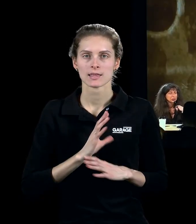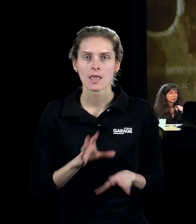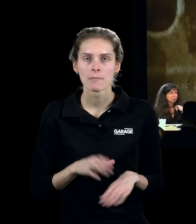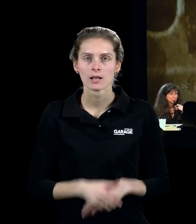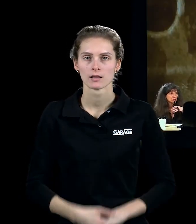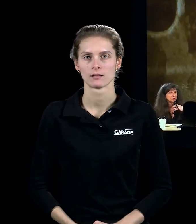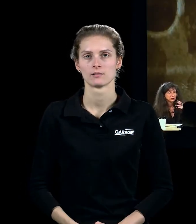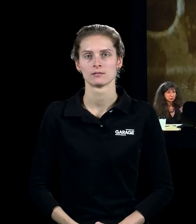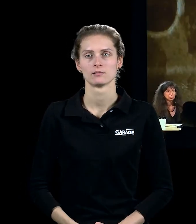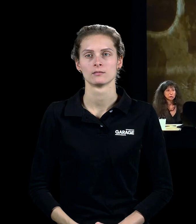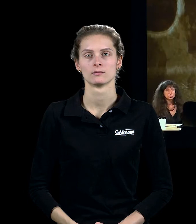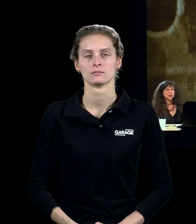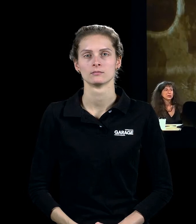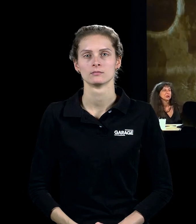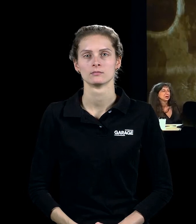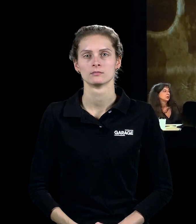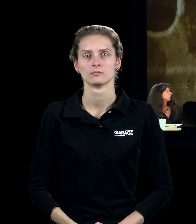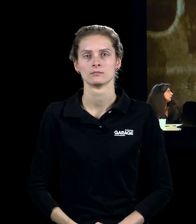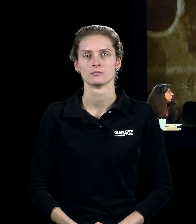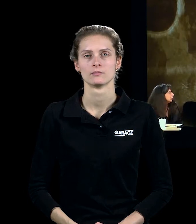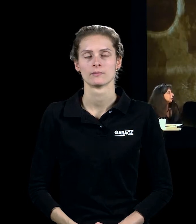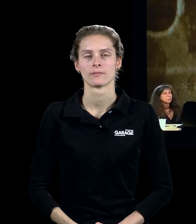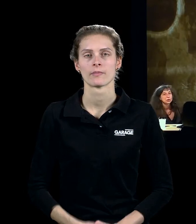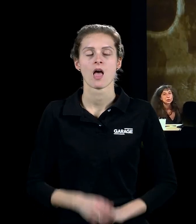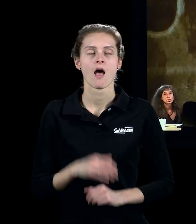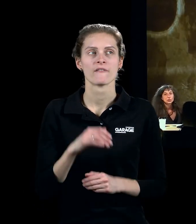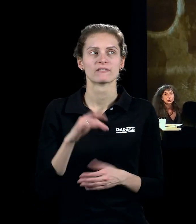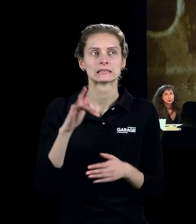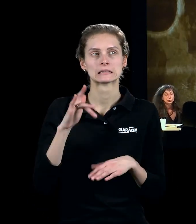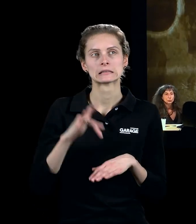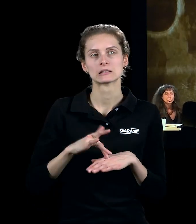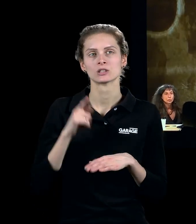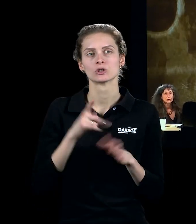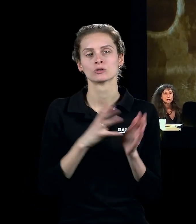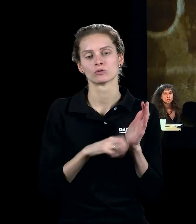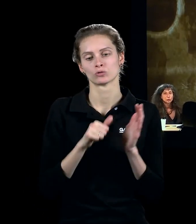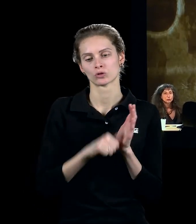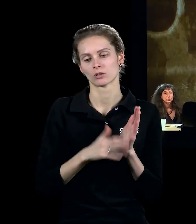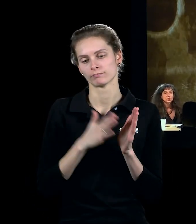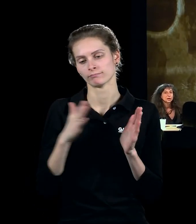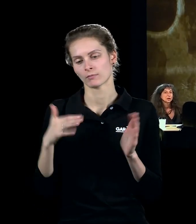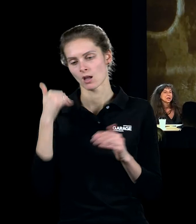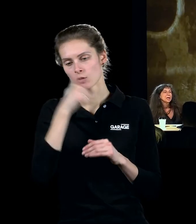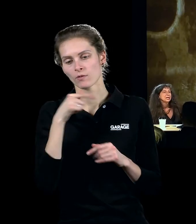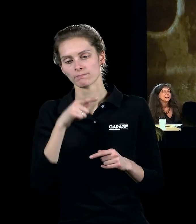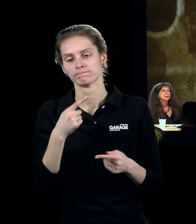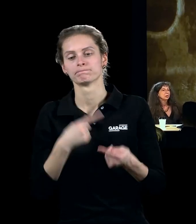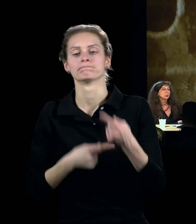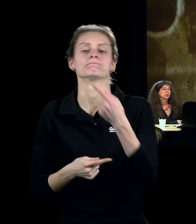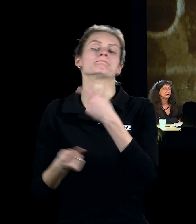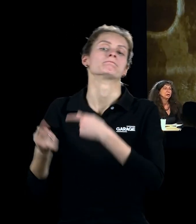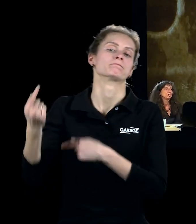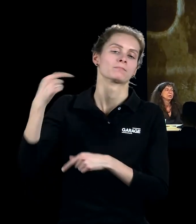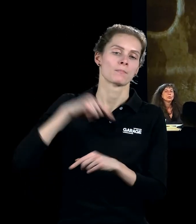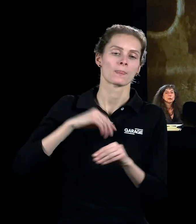достаточно, тоже в середине 60-х годов всё-таки обращается к жанру перформанса, к жанру некого зрелища. И это